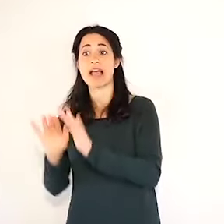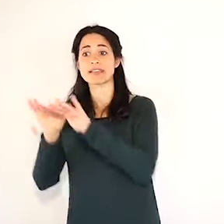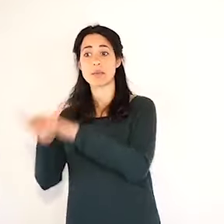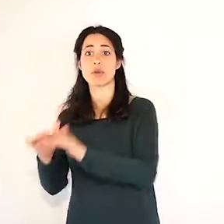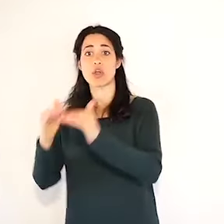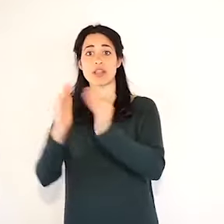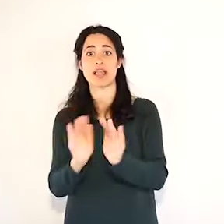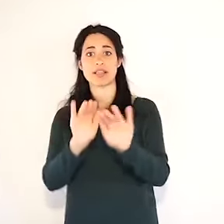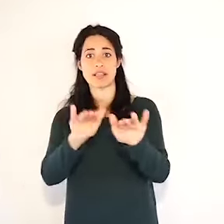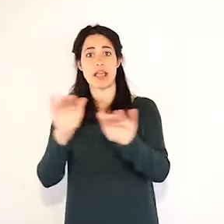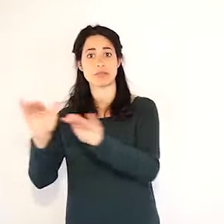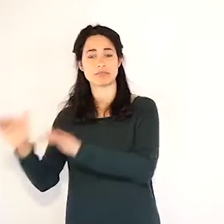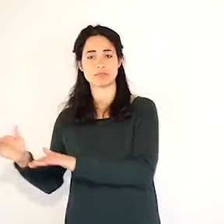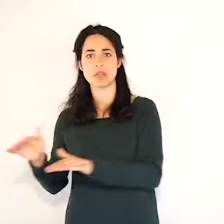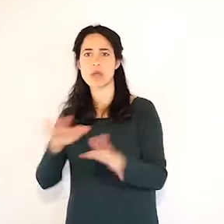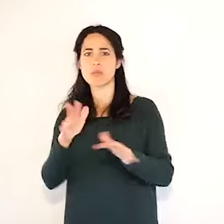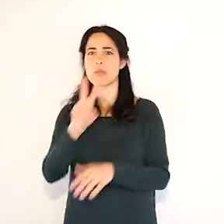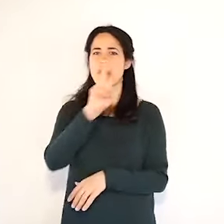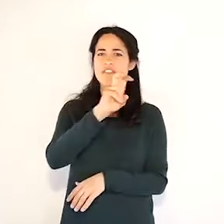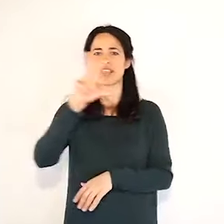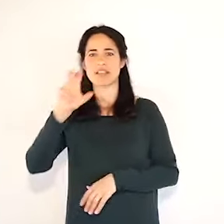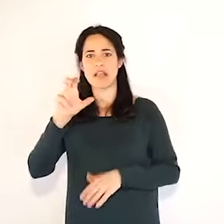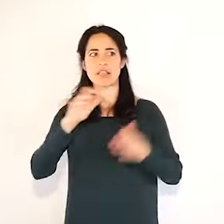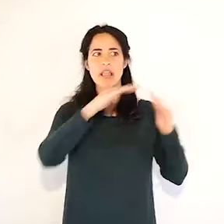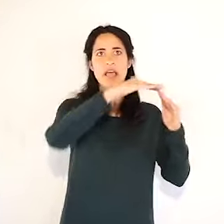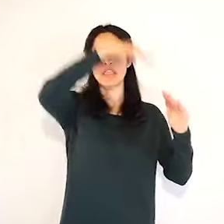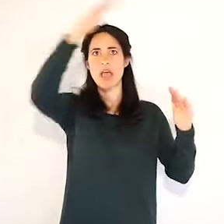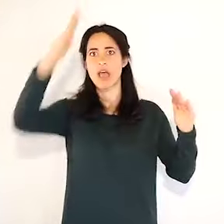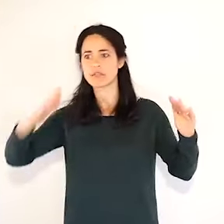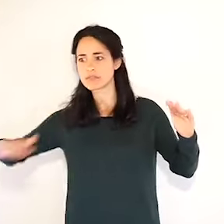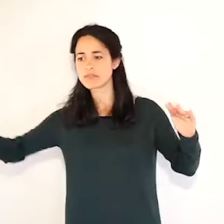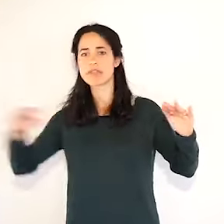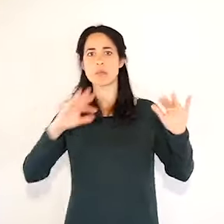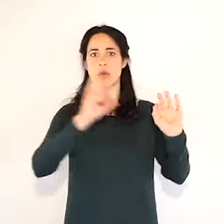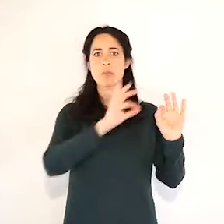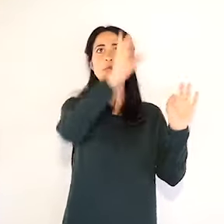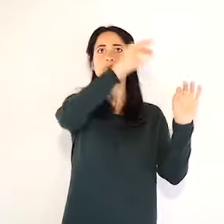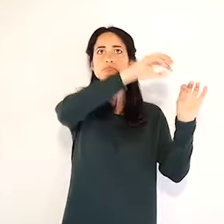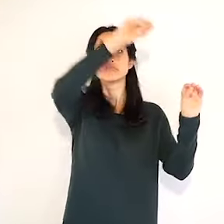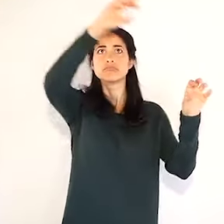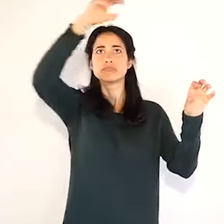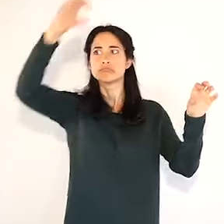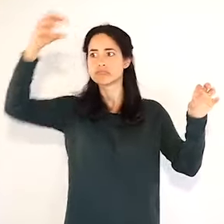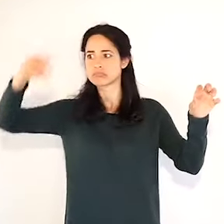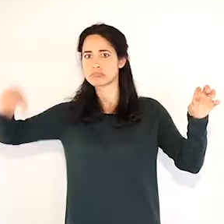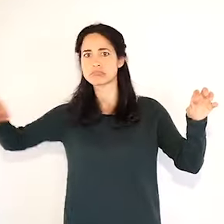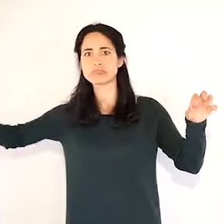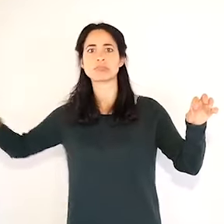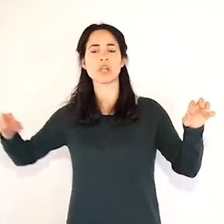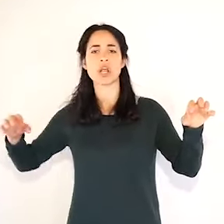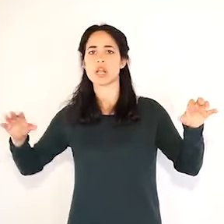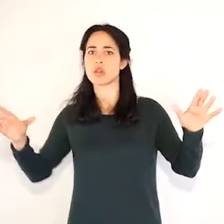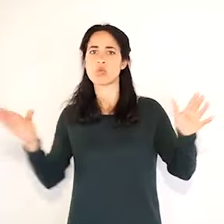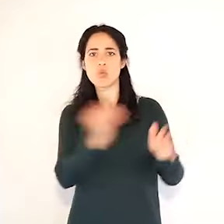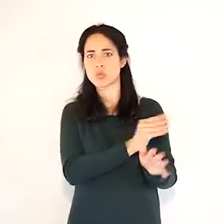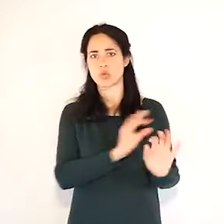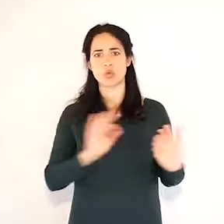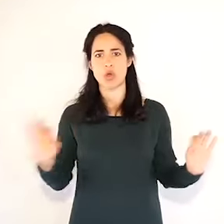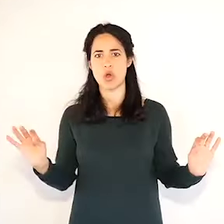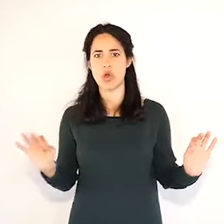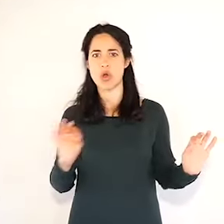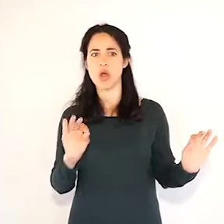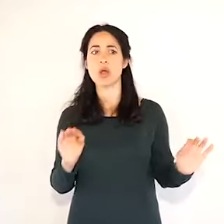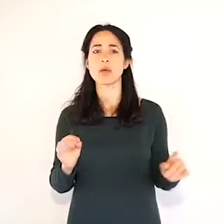tornando fino alla pianura, nelle vallate e tutte le 100 case protette che ci sono,